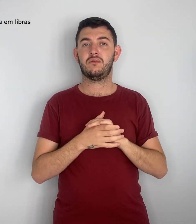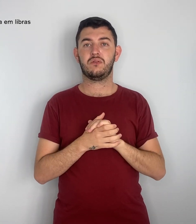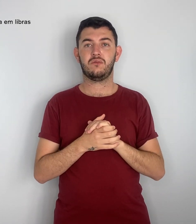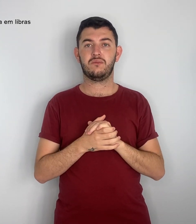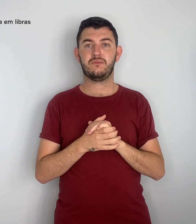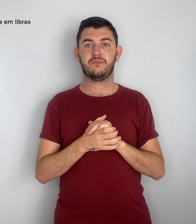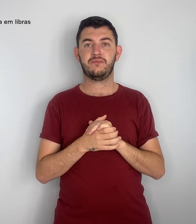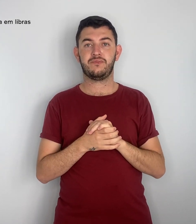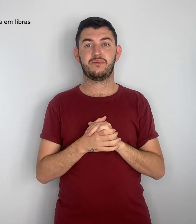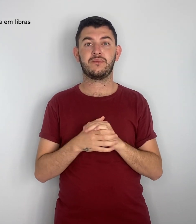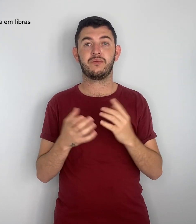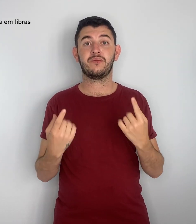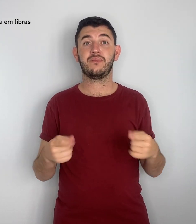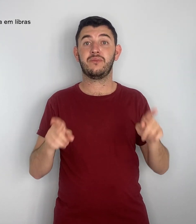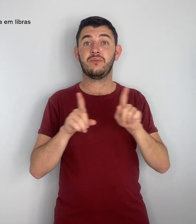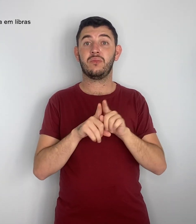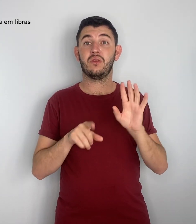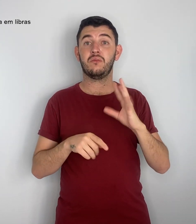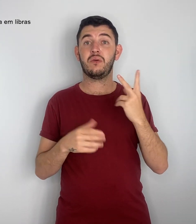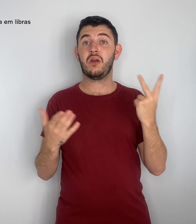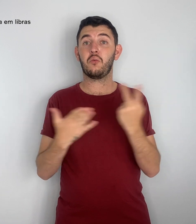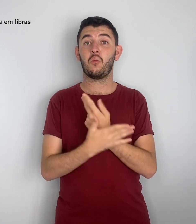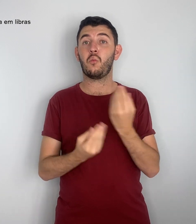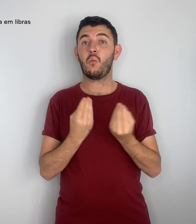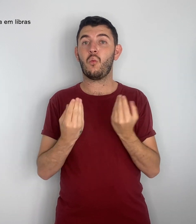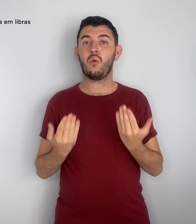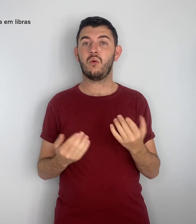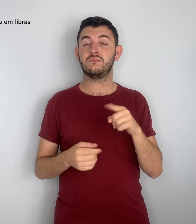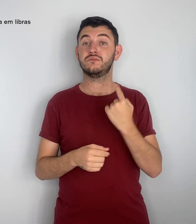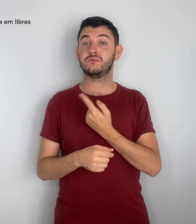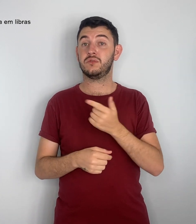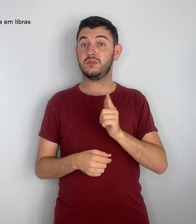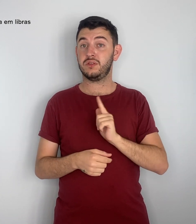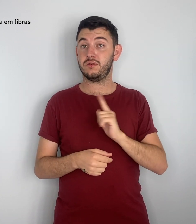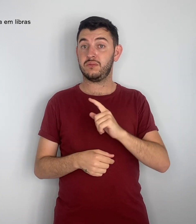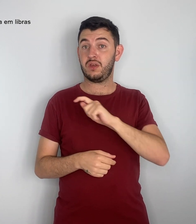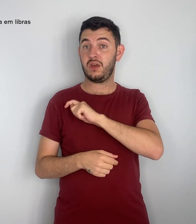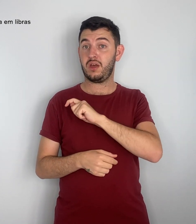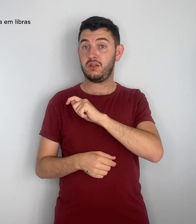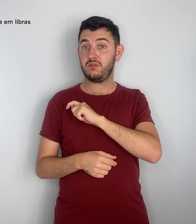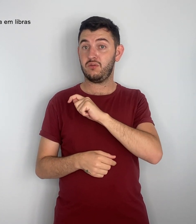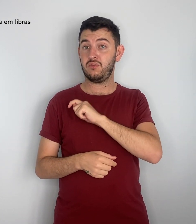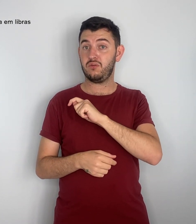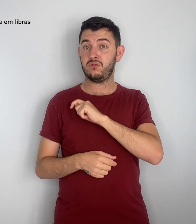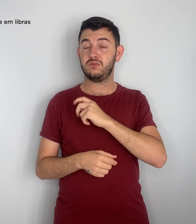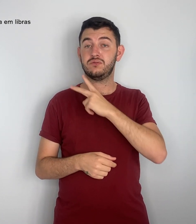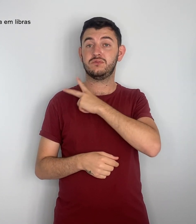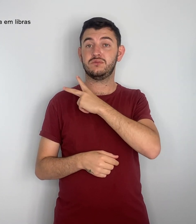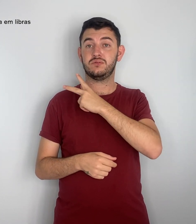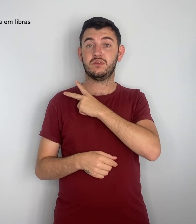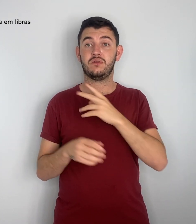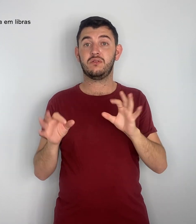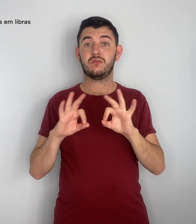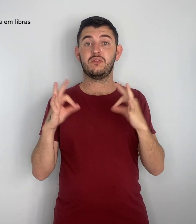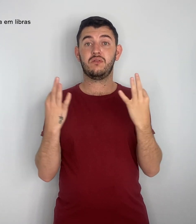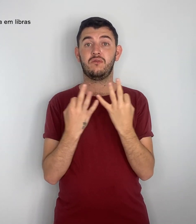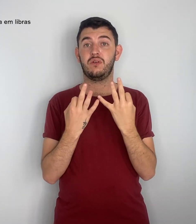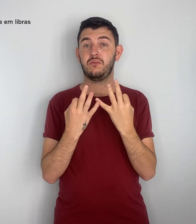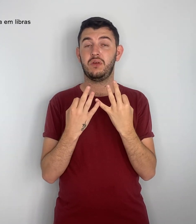Também acontece de termos alunos no ensino médio cujas famílias não identificaram suas